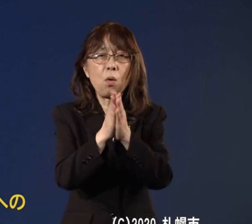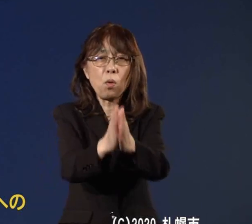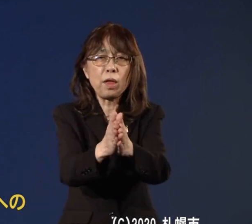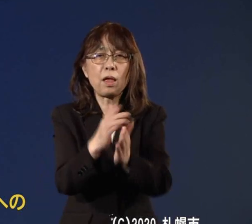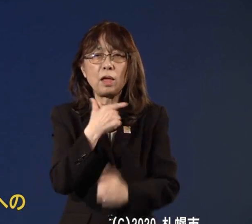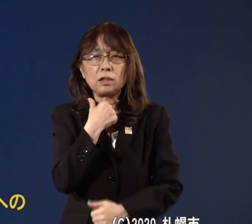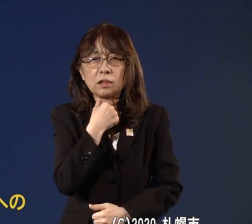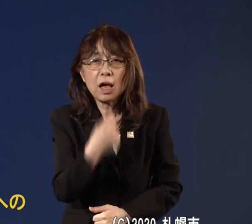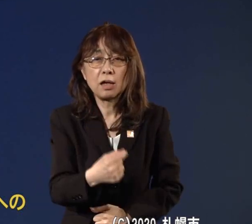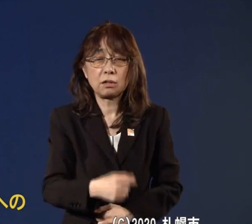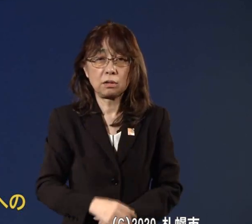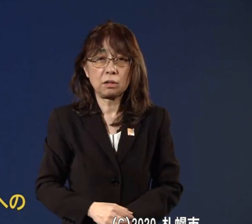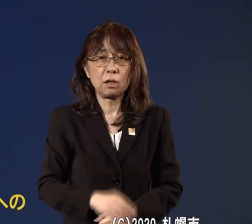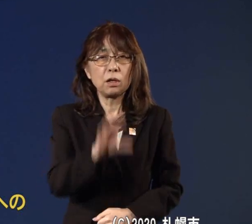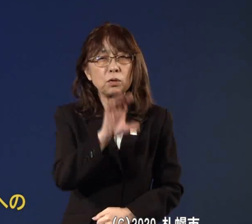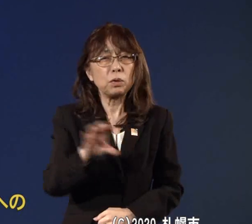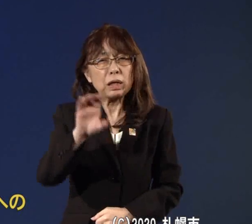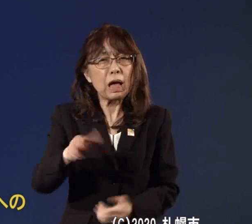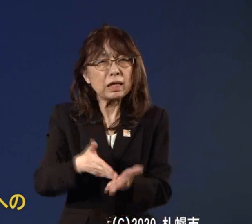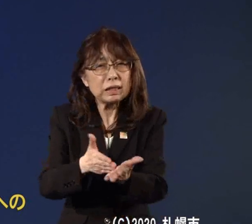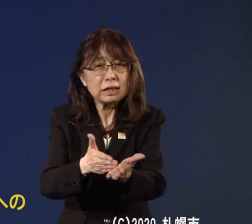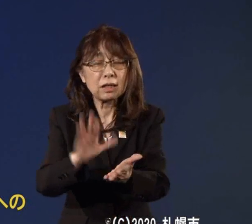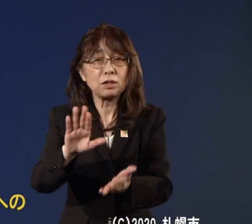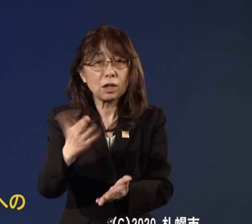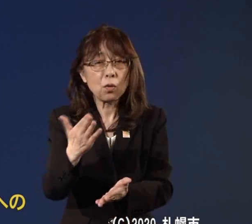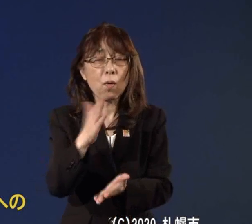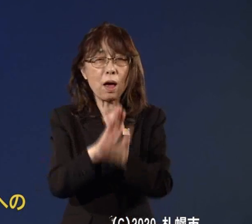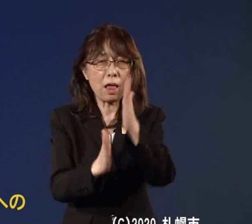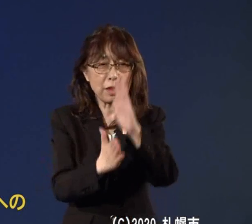繰り返しになってしまいますが改めてのお願いであります